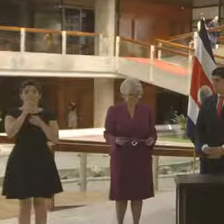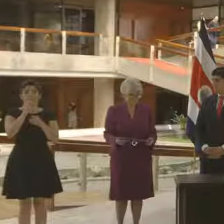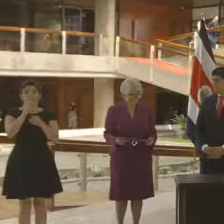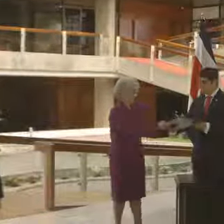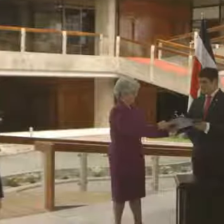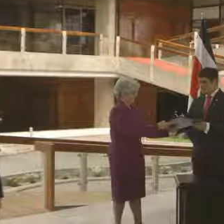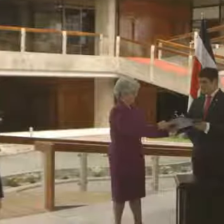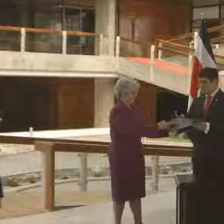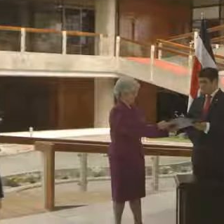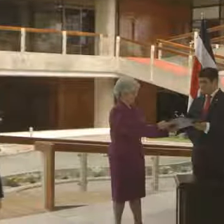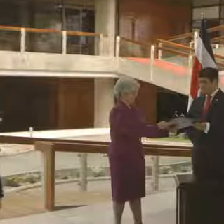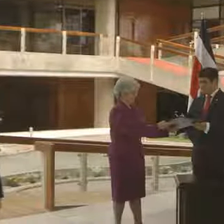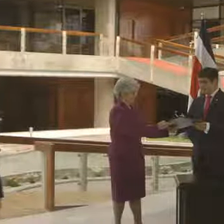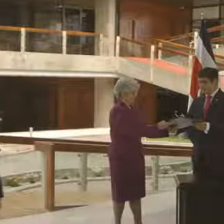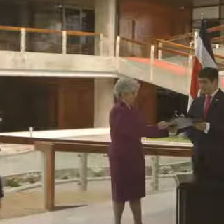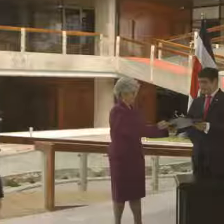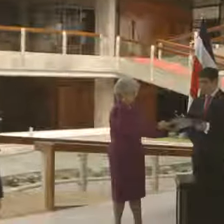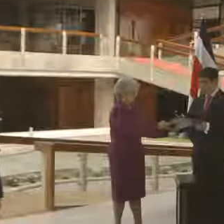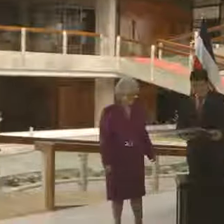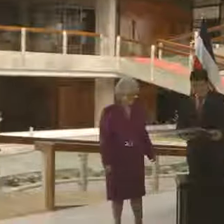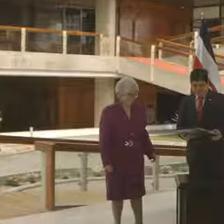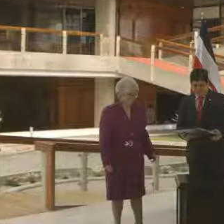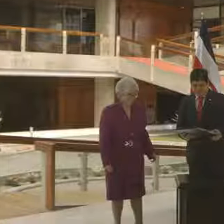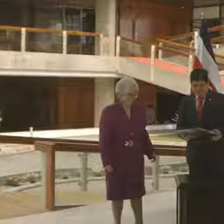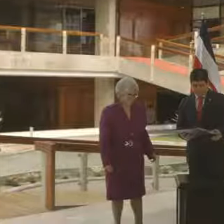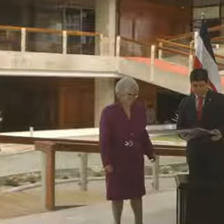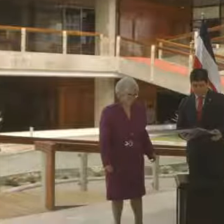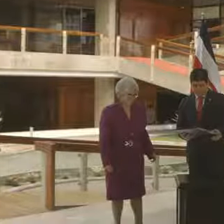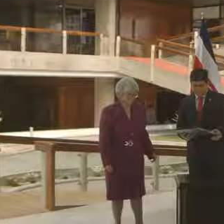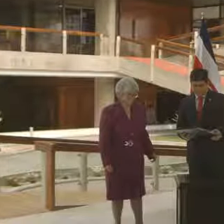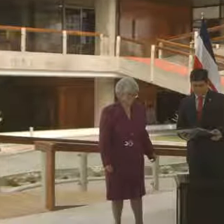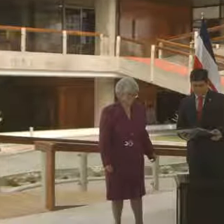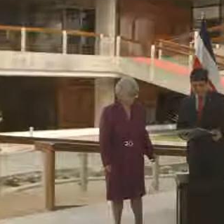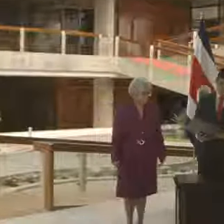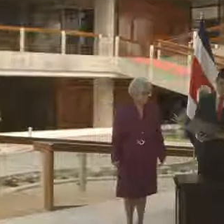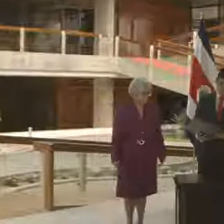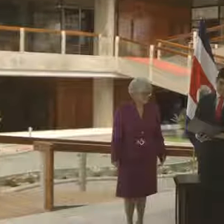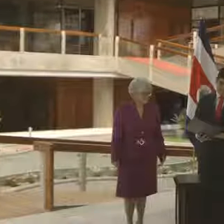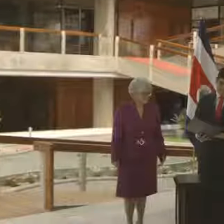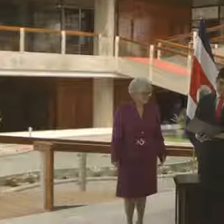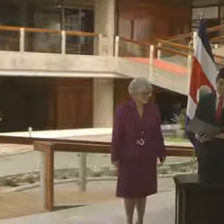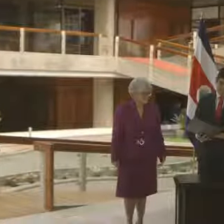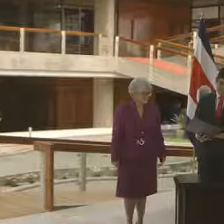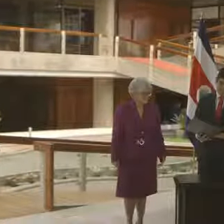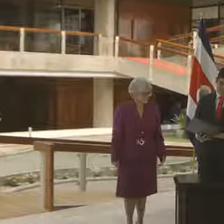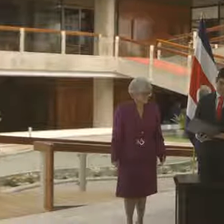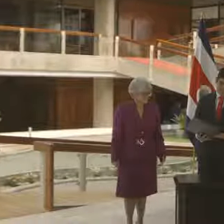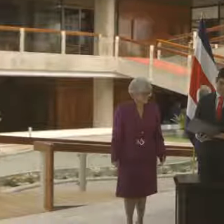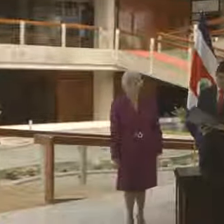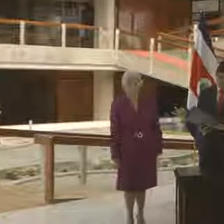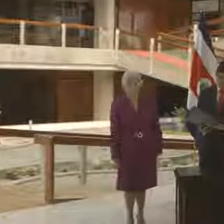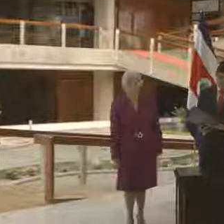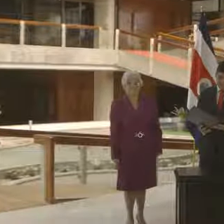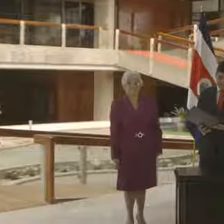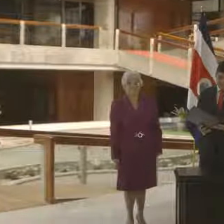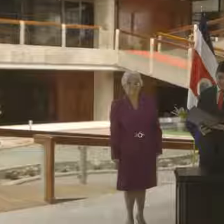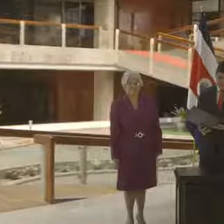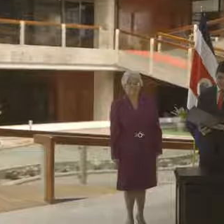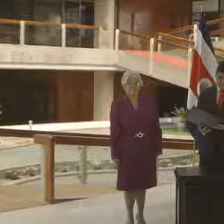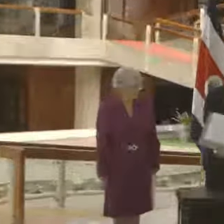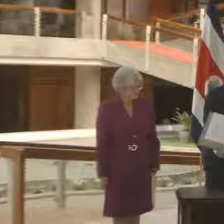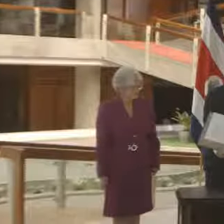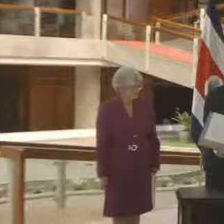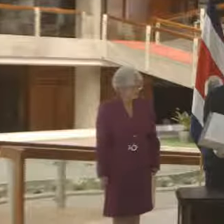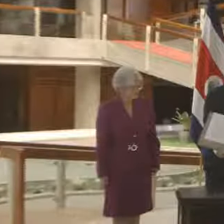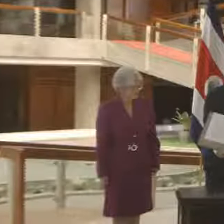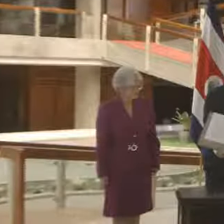hace entrega de este importante documento que establece esta directriz de contención de